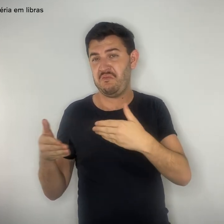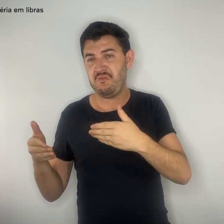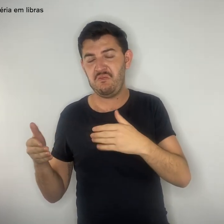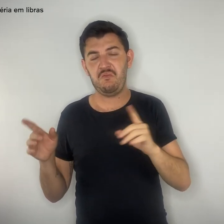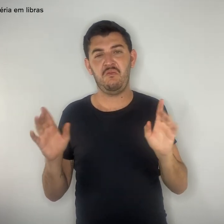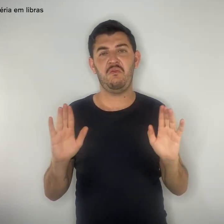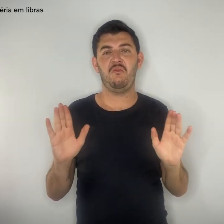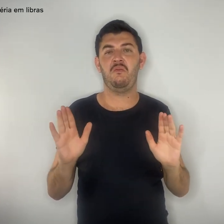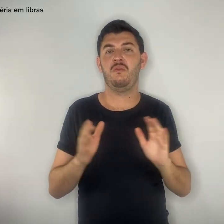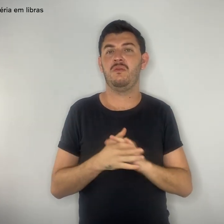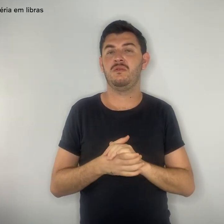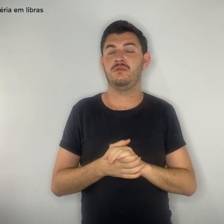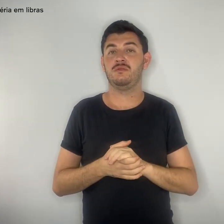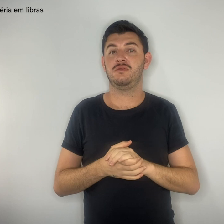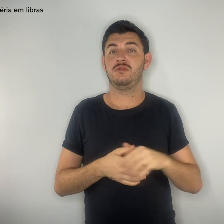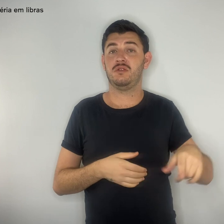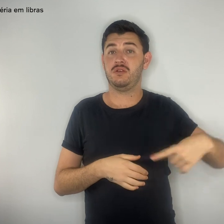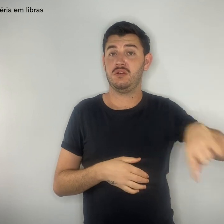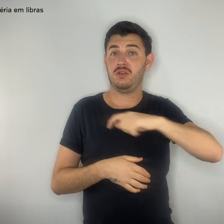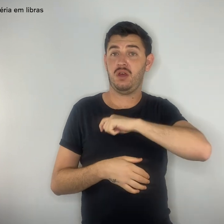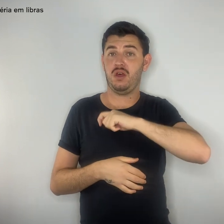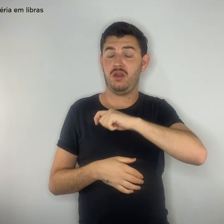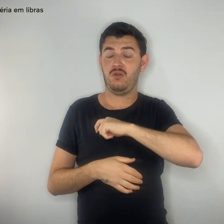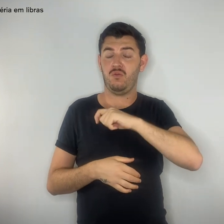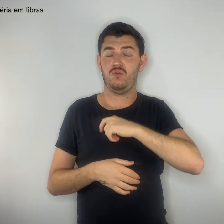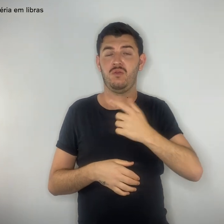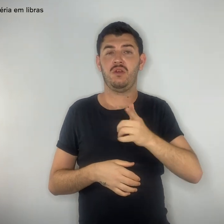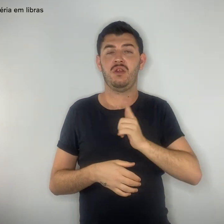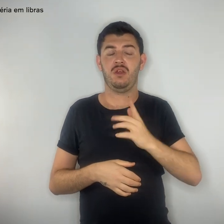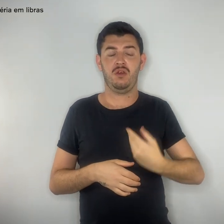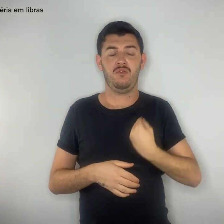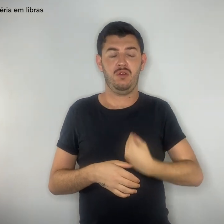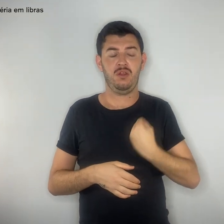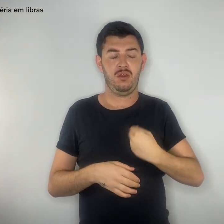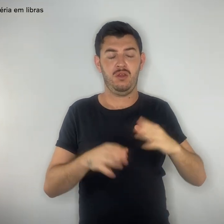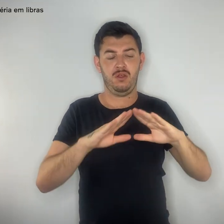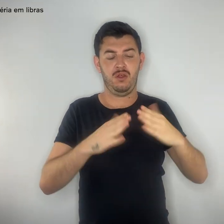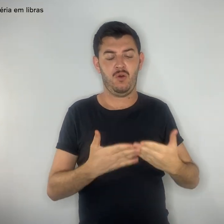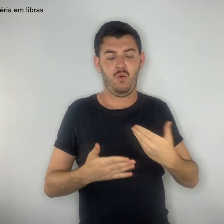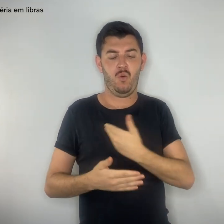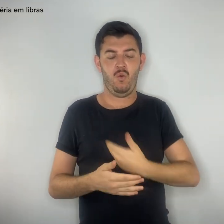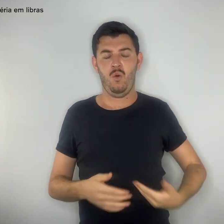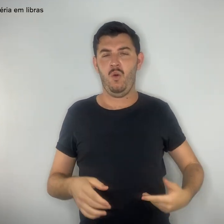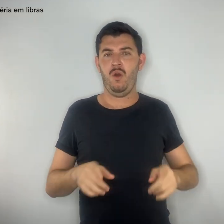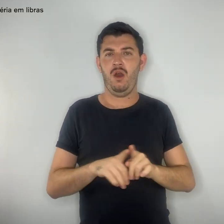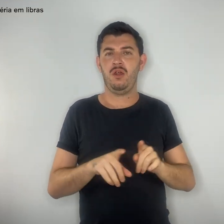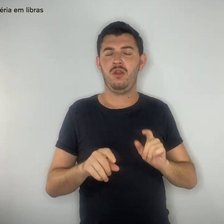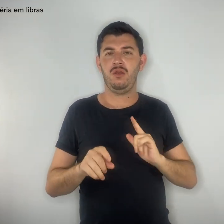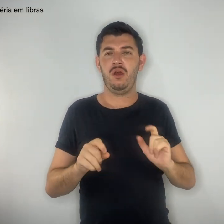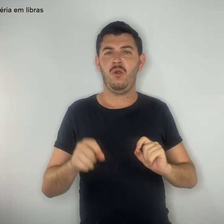estudantes da rede pública de ensino, que tem seus direitos à educação de qualidade,